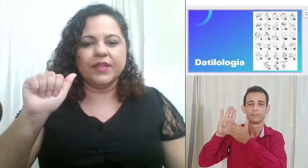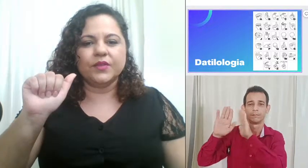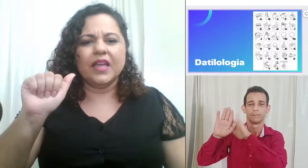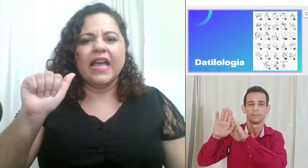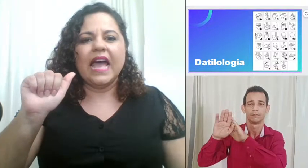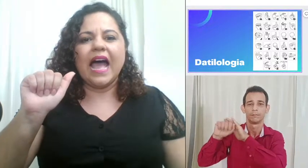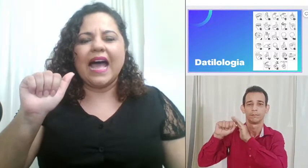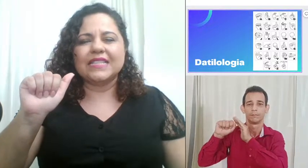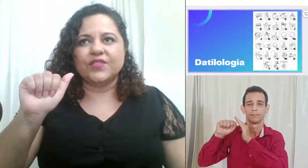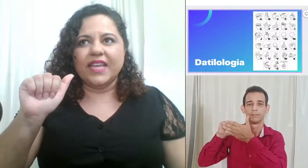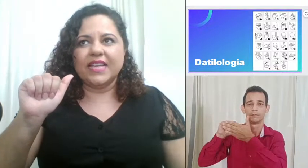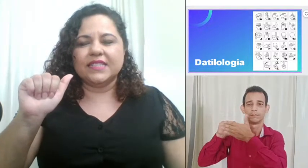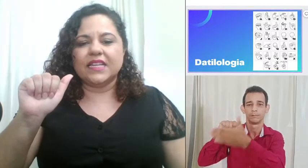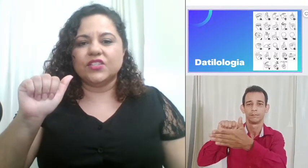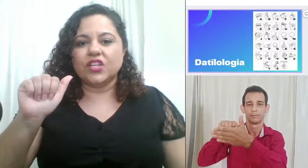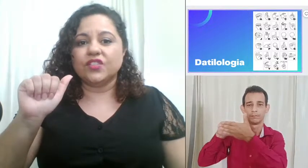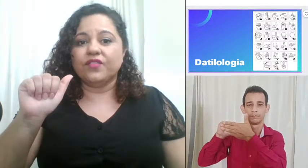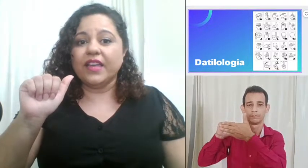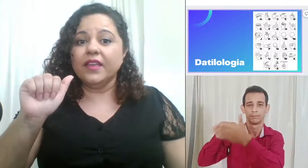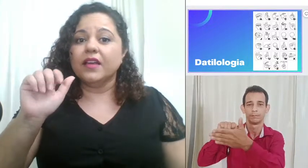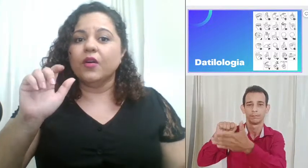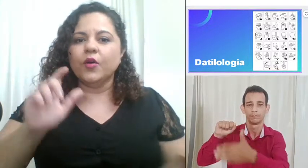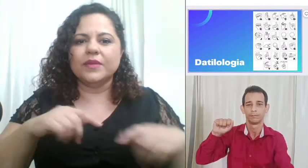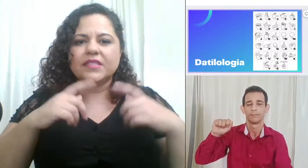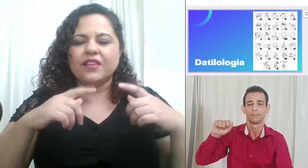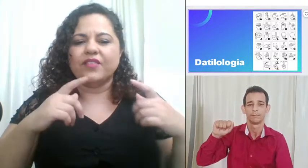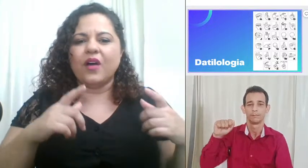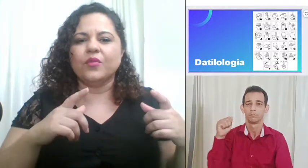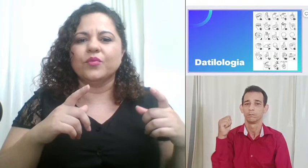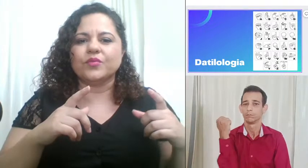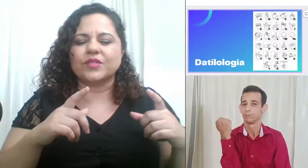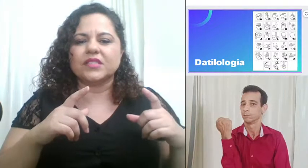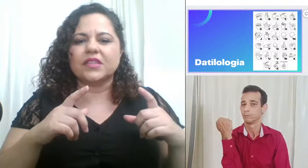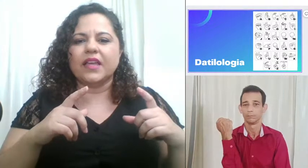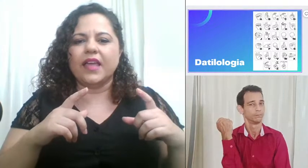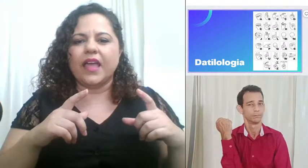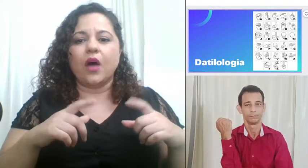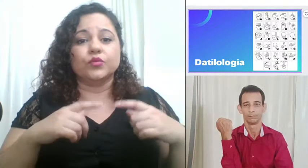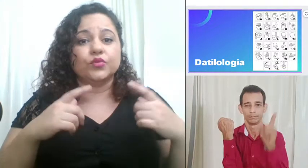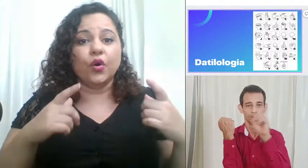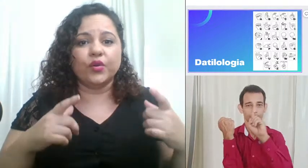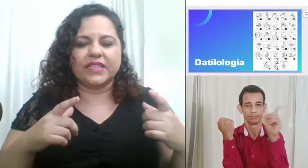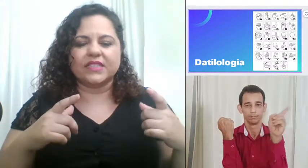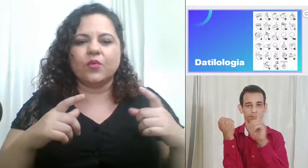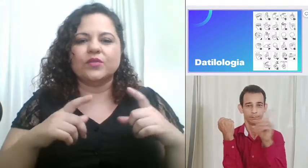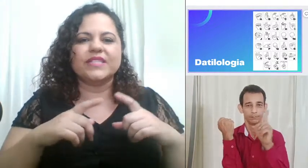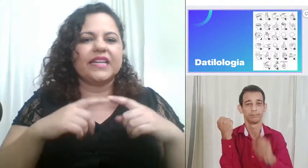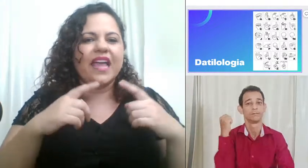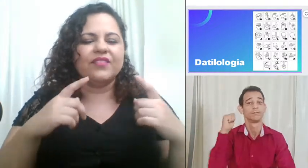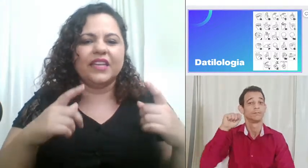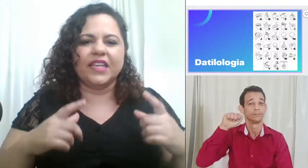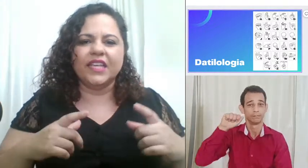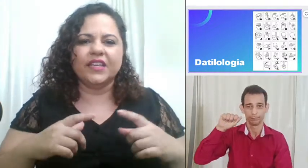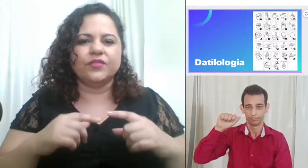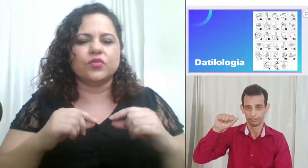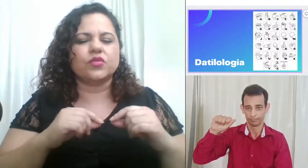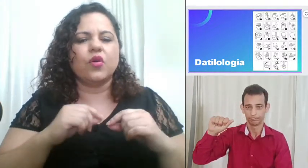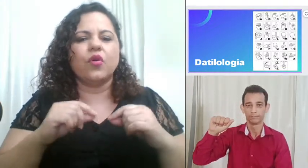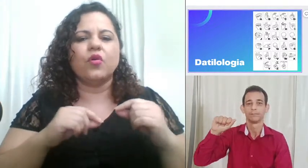às vezes a gente vai observar alguns autores quando escrevem livros ou